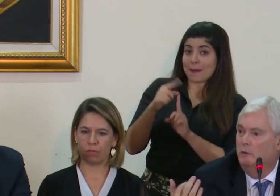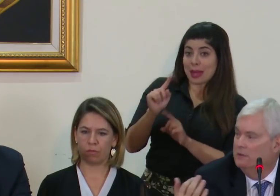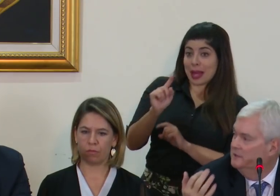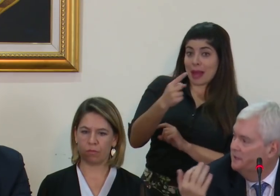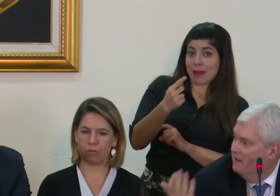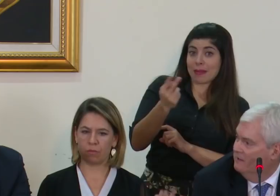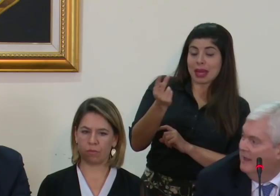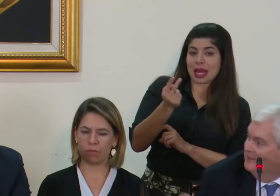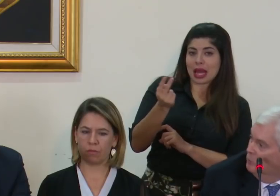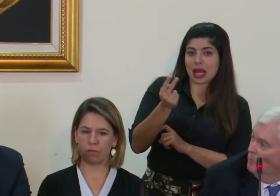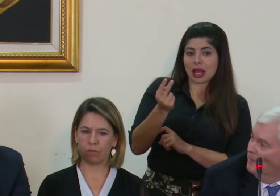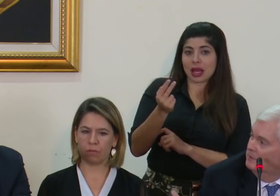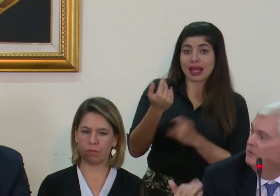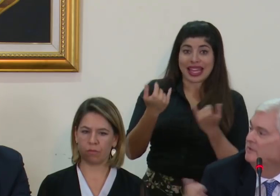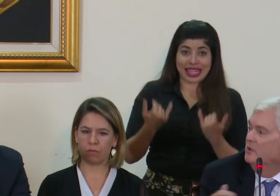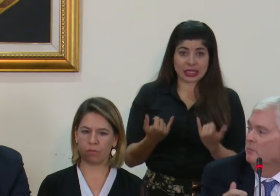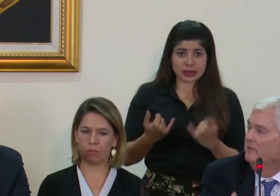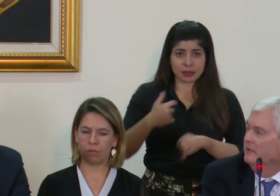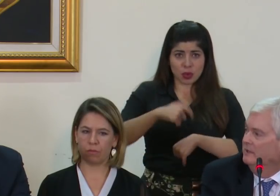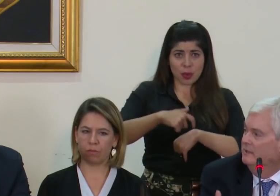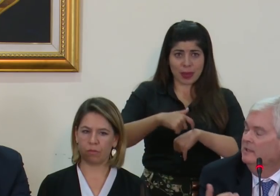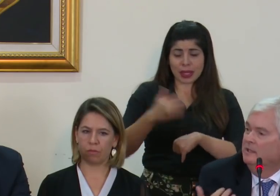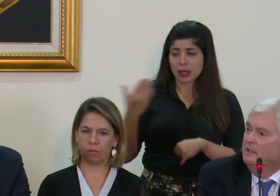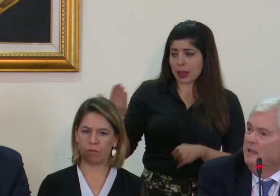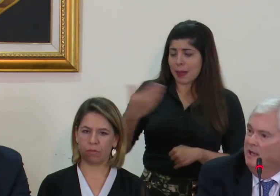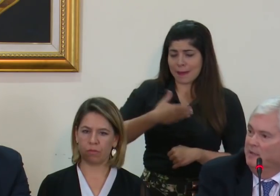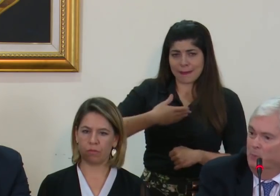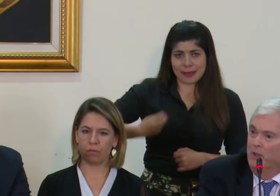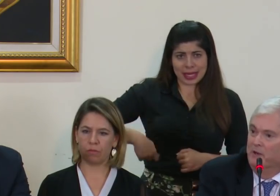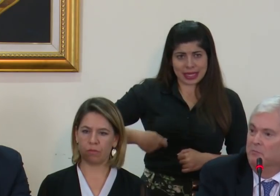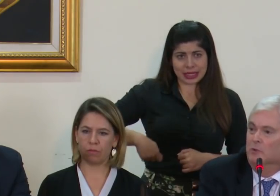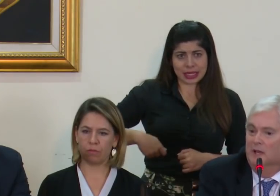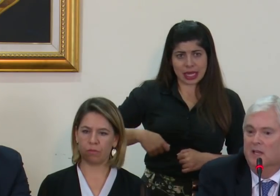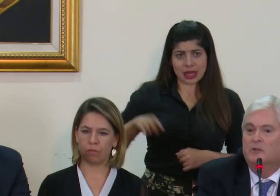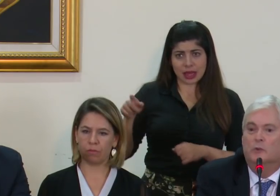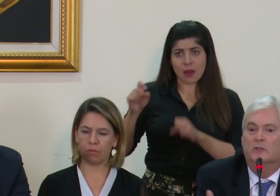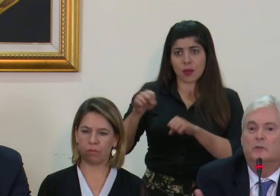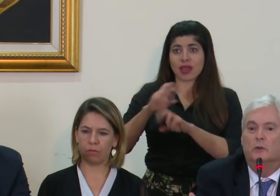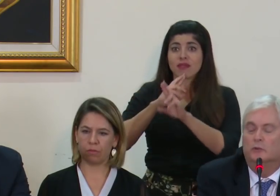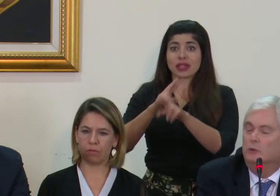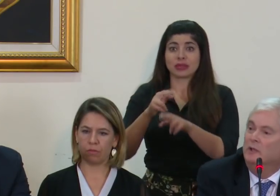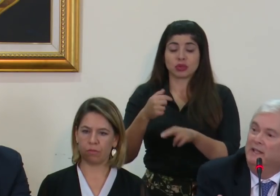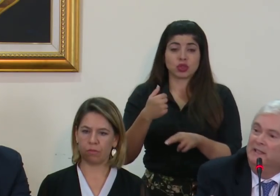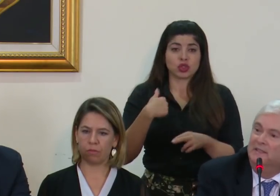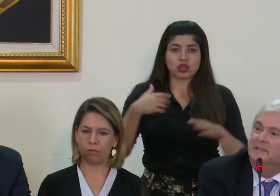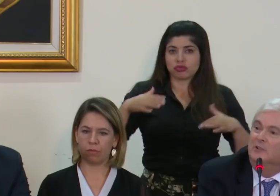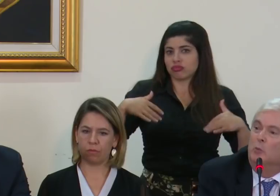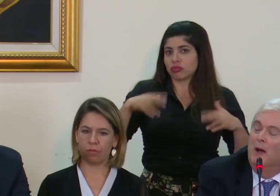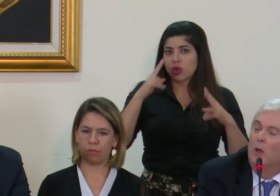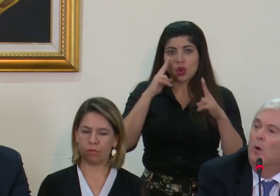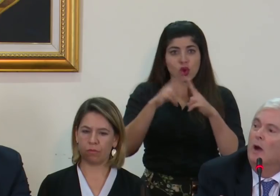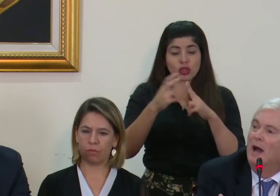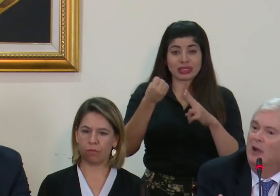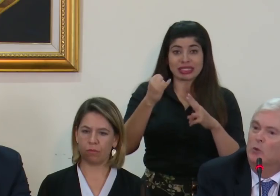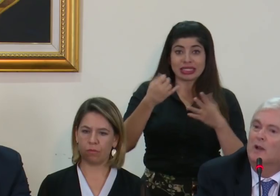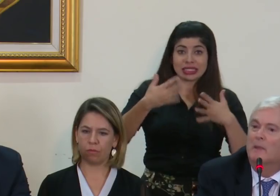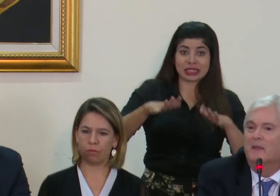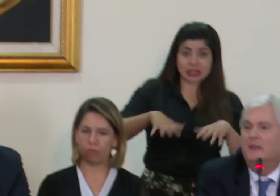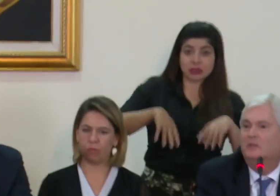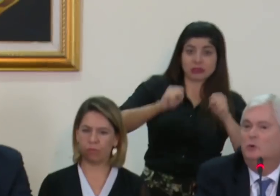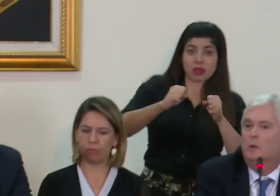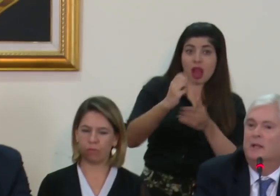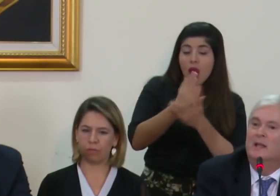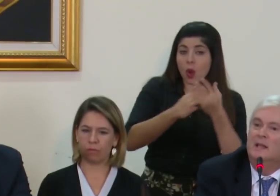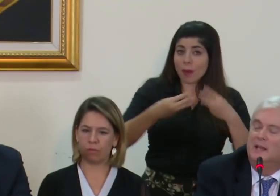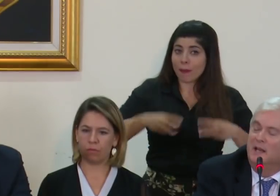formuló, creo que en estos momentos el señor presidente el que puede responderle, yo desconozco si se ha tomado alguna